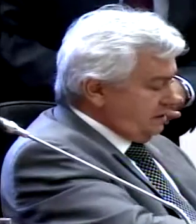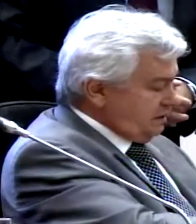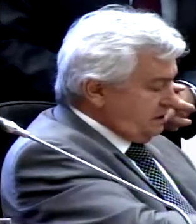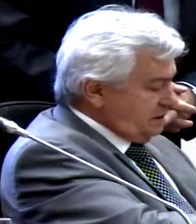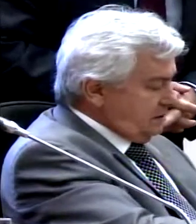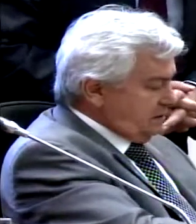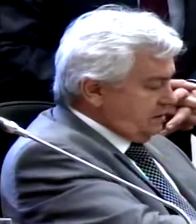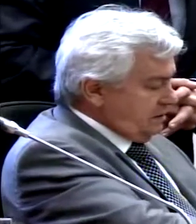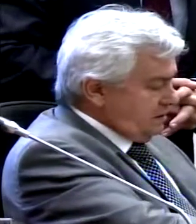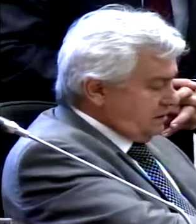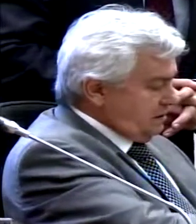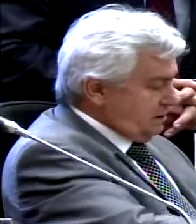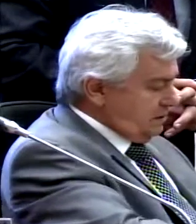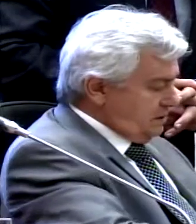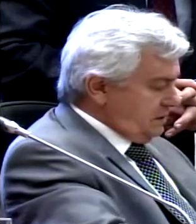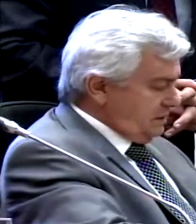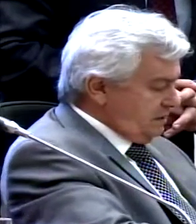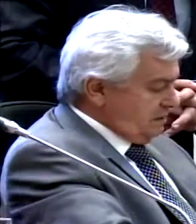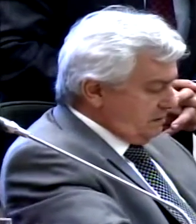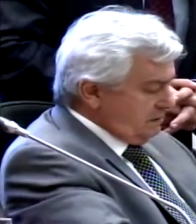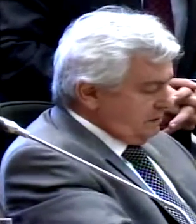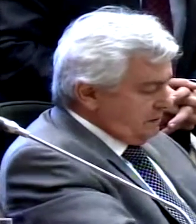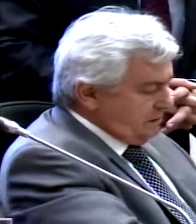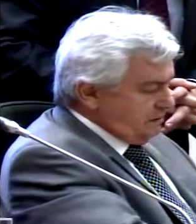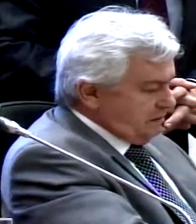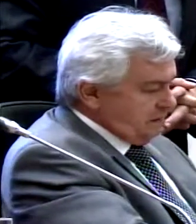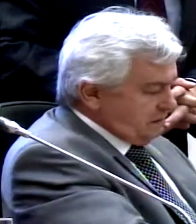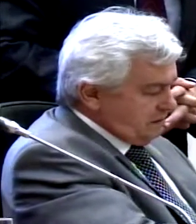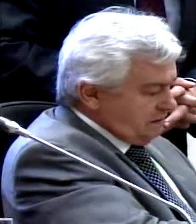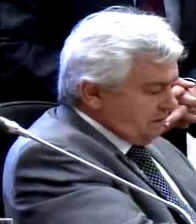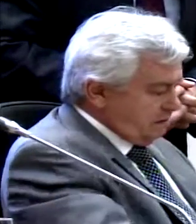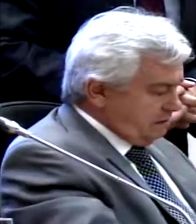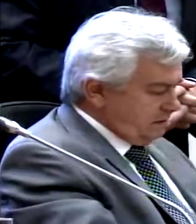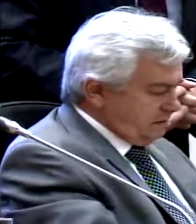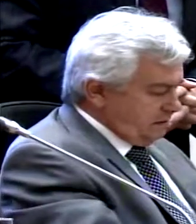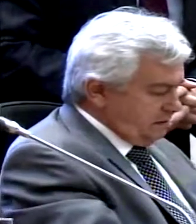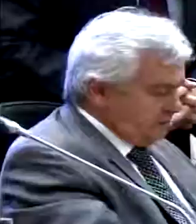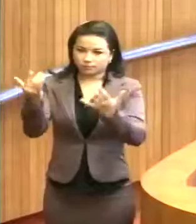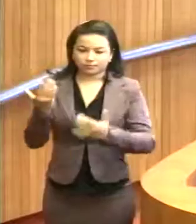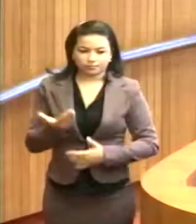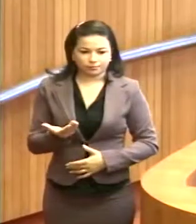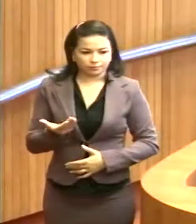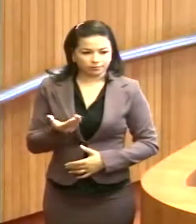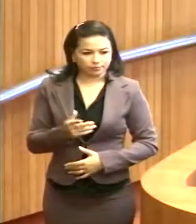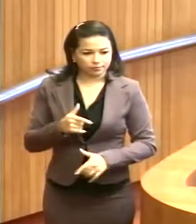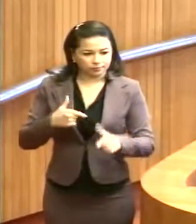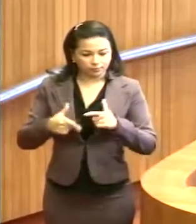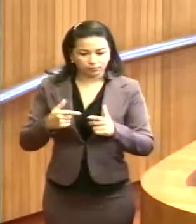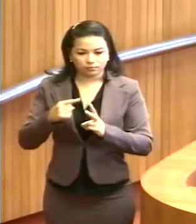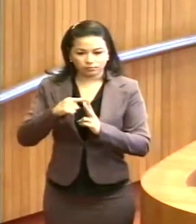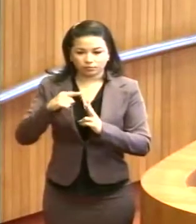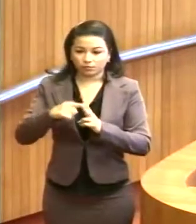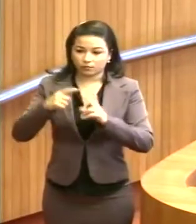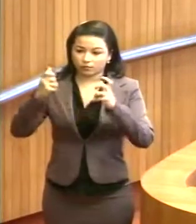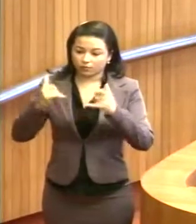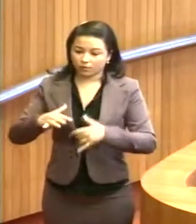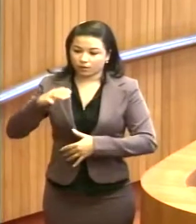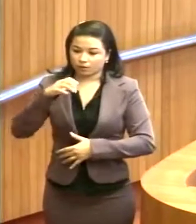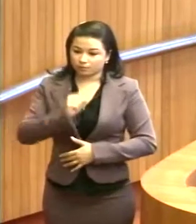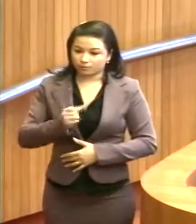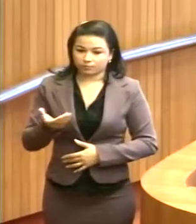Senhor presidente, colegas parlamentares, imprensa, galeria, servidores, senhor presidente, apenas para dois registros breves.